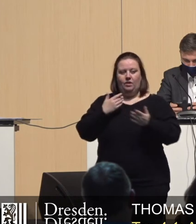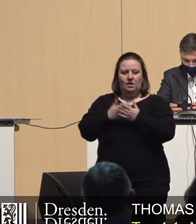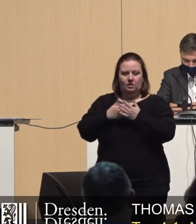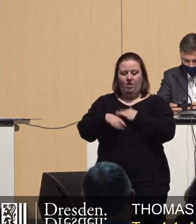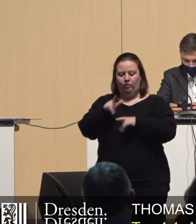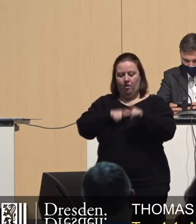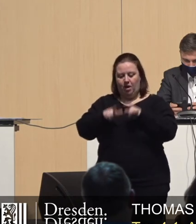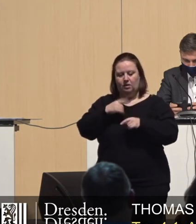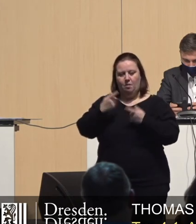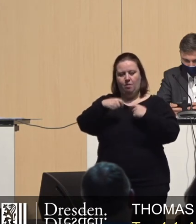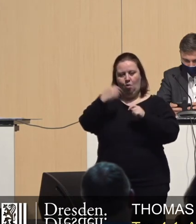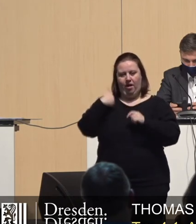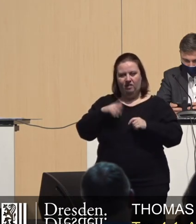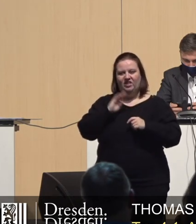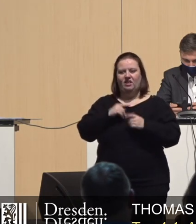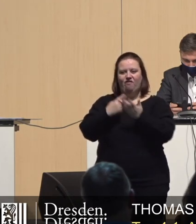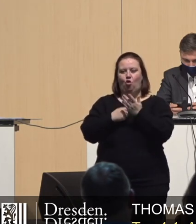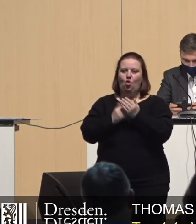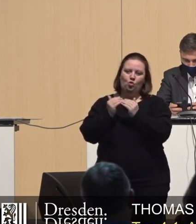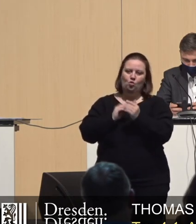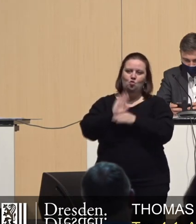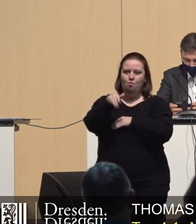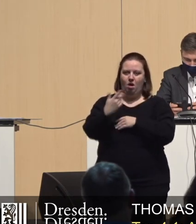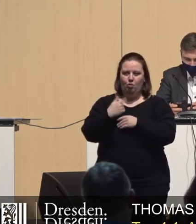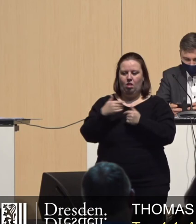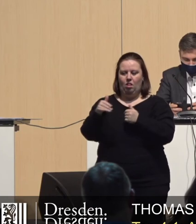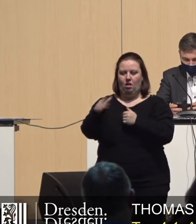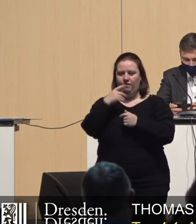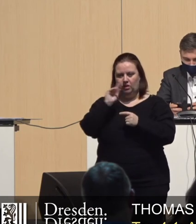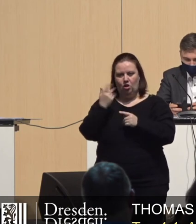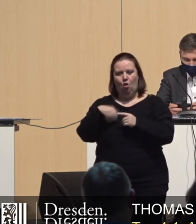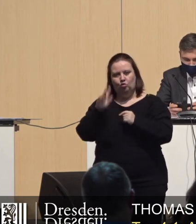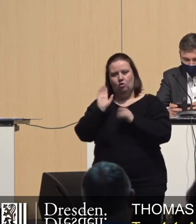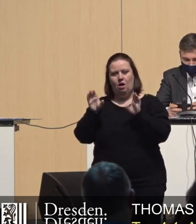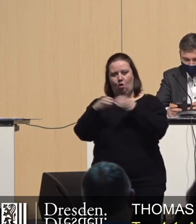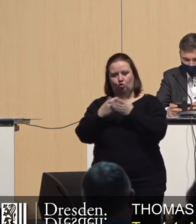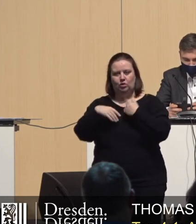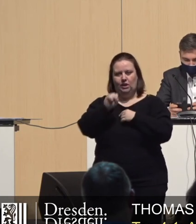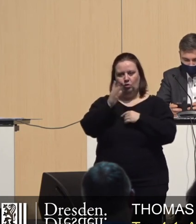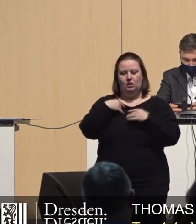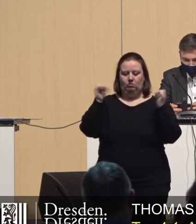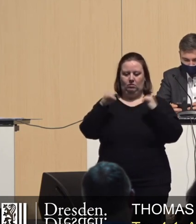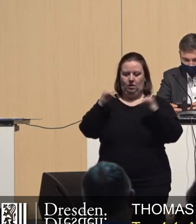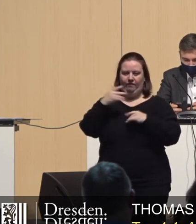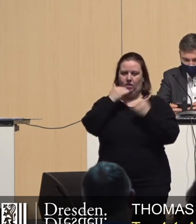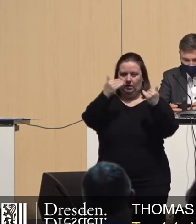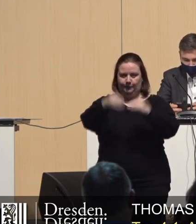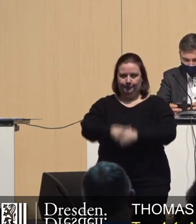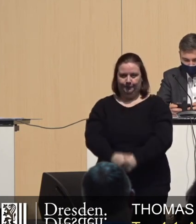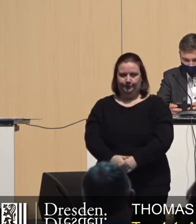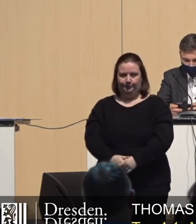vermeiden, diese Bauherren durch überzogene Forderungen aus der Stadt zu jagen. Dem federführenden Ausschussbericht sowie dem Antrag der CDU werden wir derzeit zustimmen. Vielen Dank.